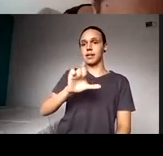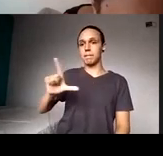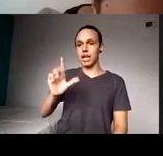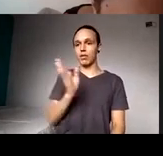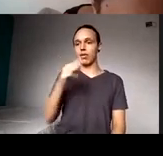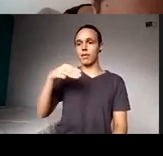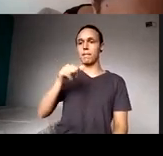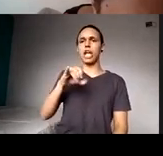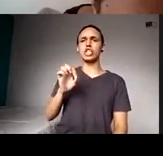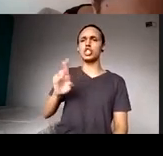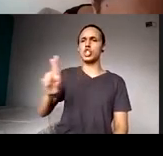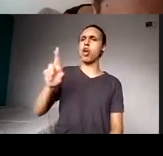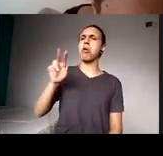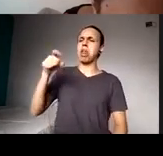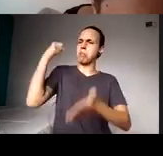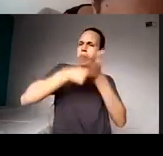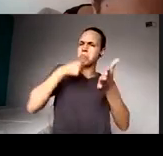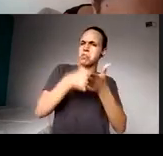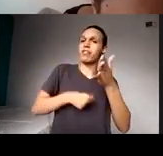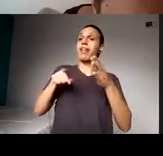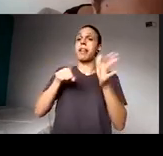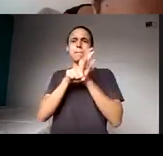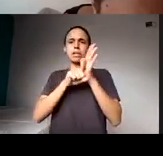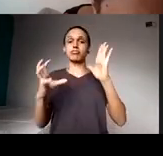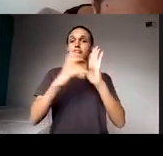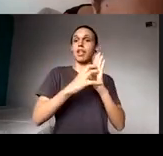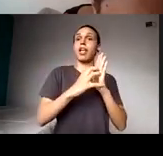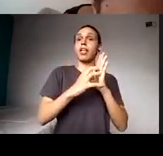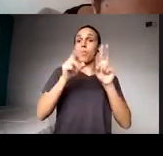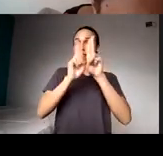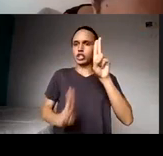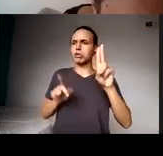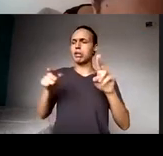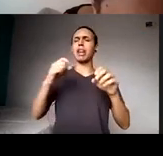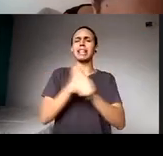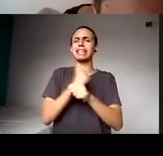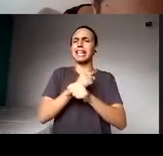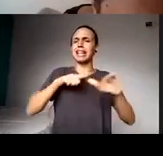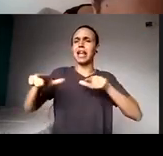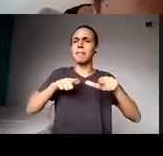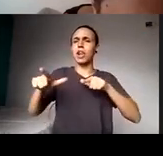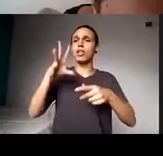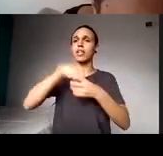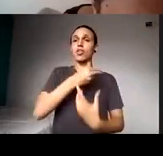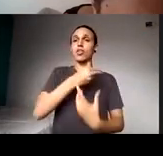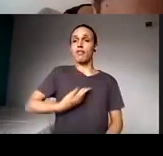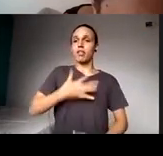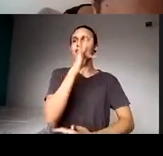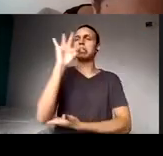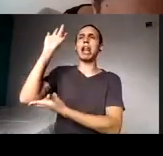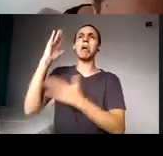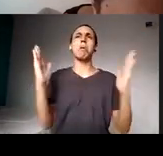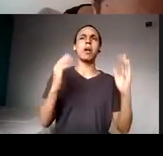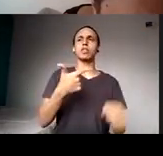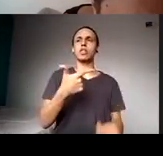trabalhou muitos anos no governo federal, nos anos 2003 a 2014, mais ou